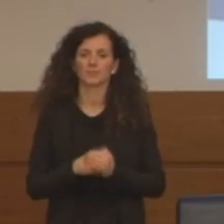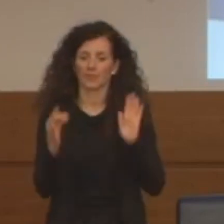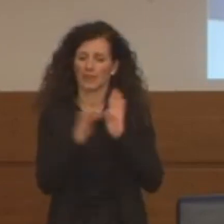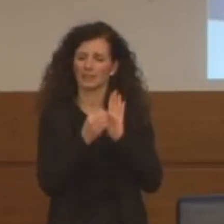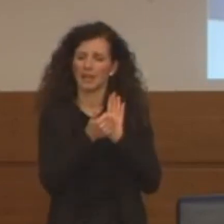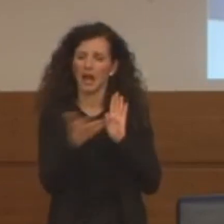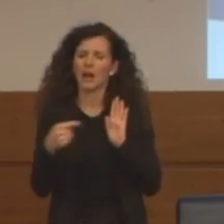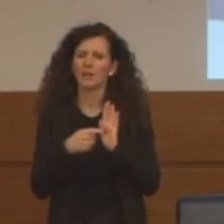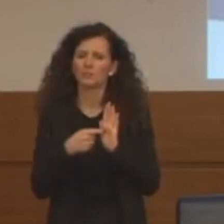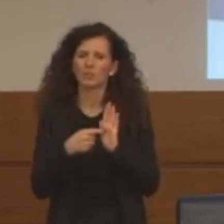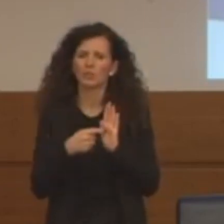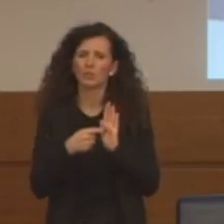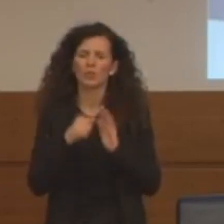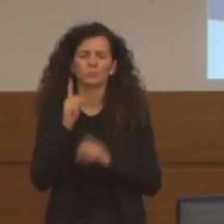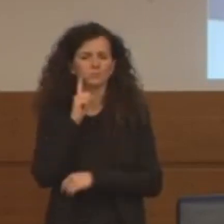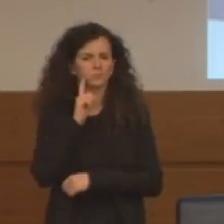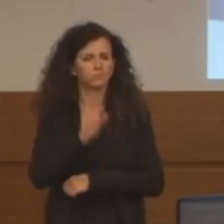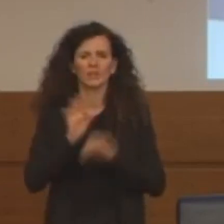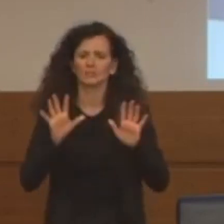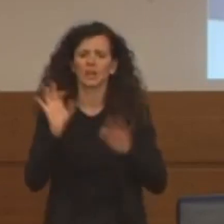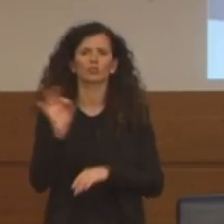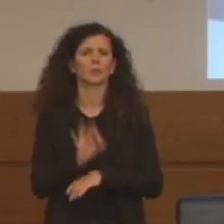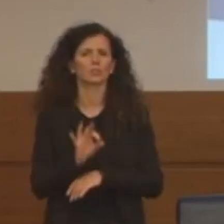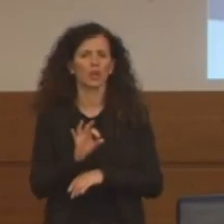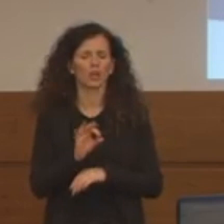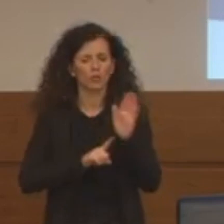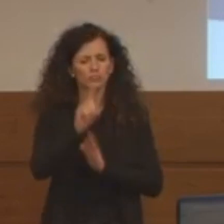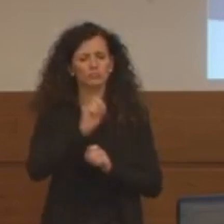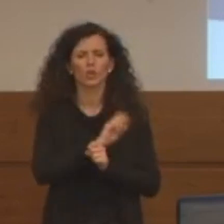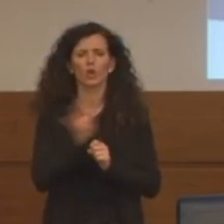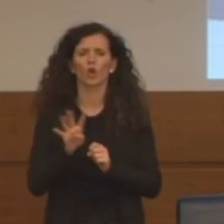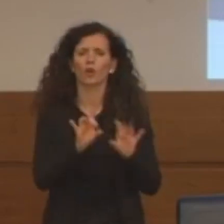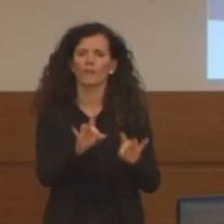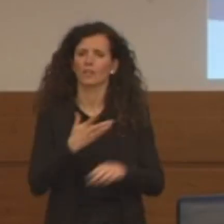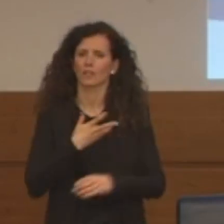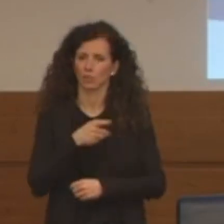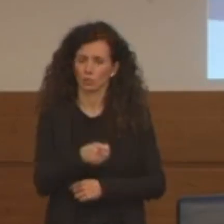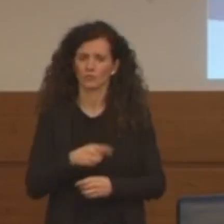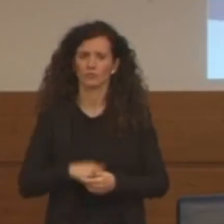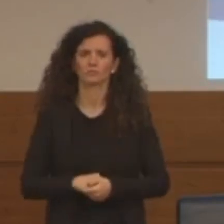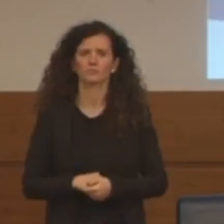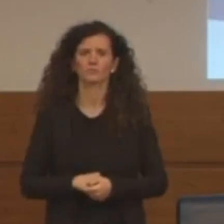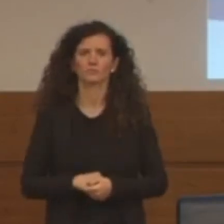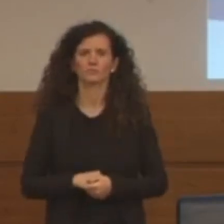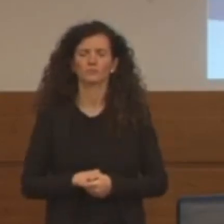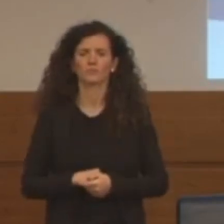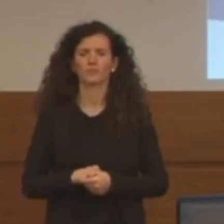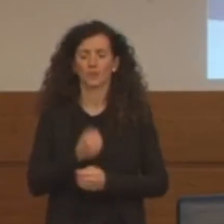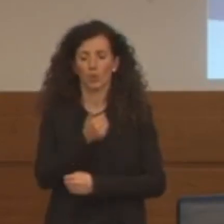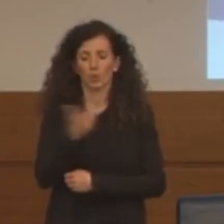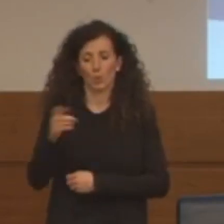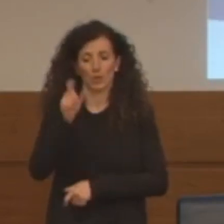sempre fermo è il 10 per cento delle persone affette da coronavirus. Il numero delle persone